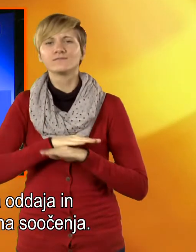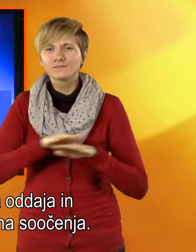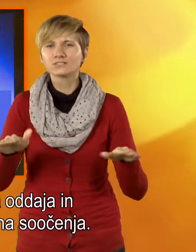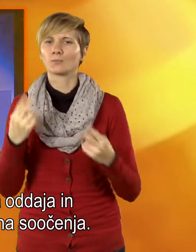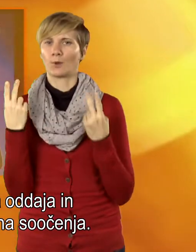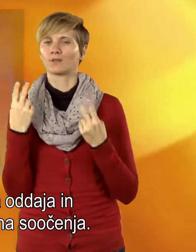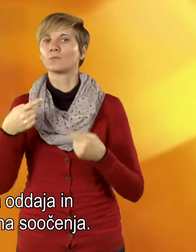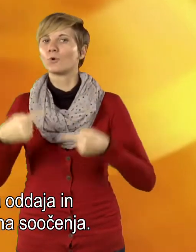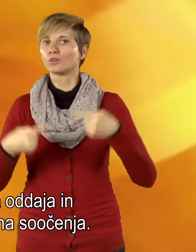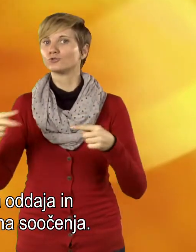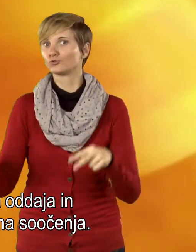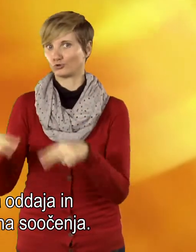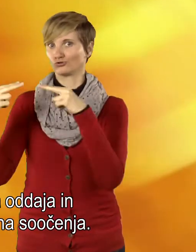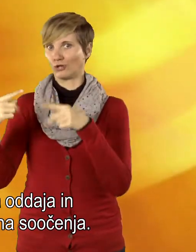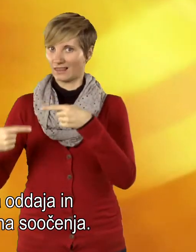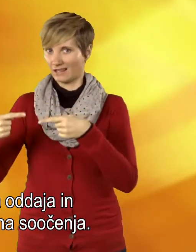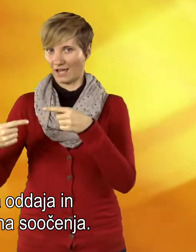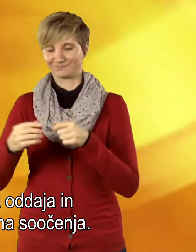pomembna politična soočenja.